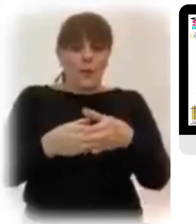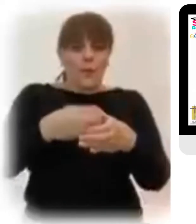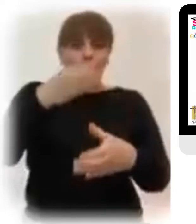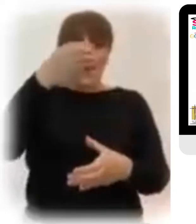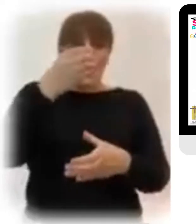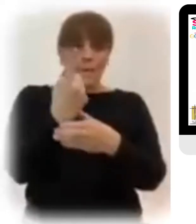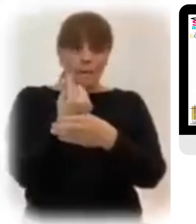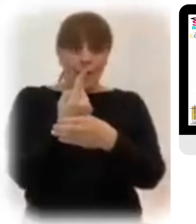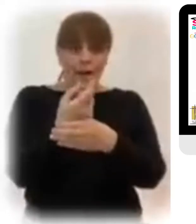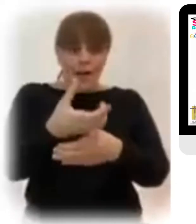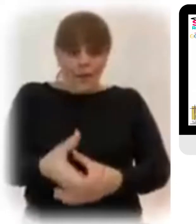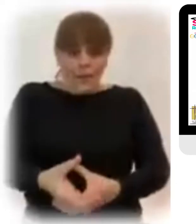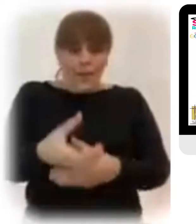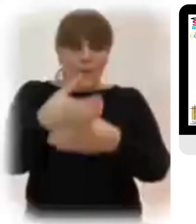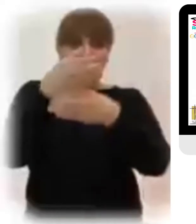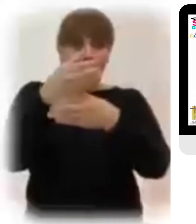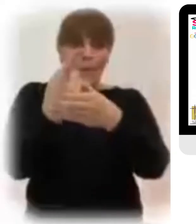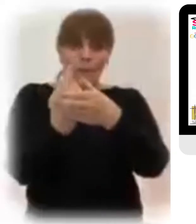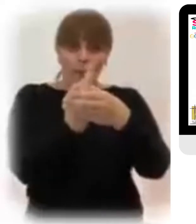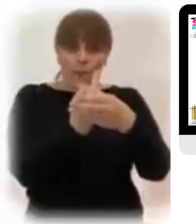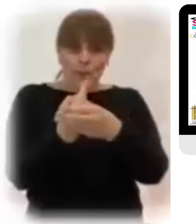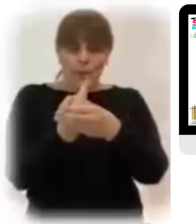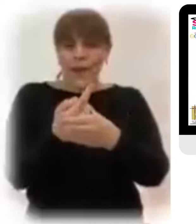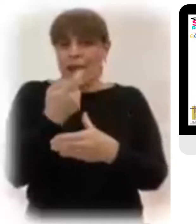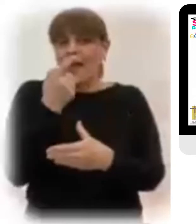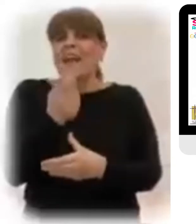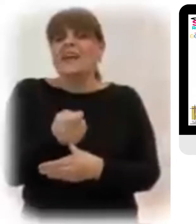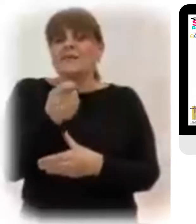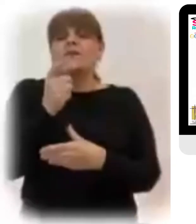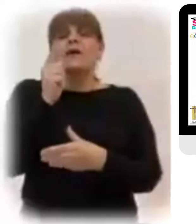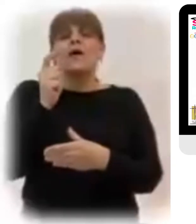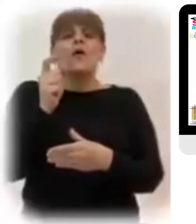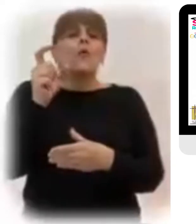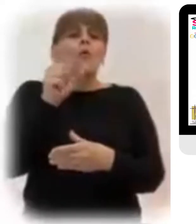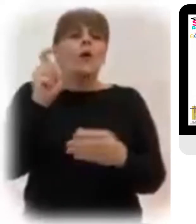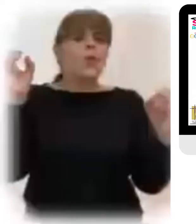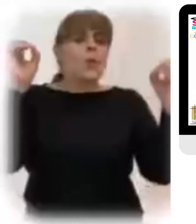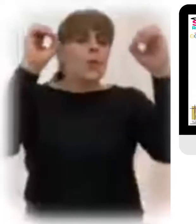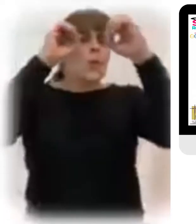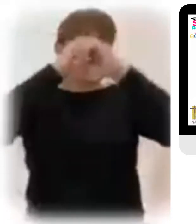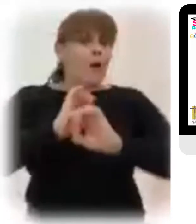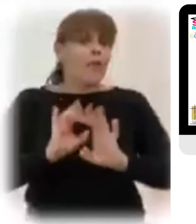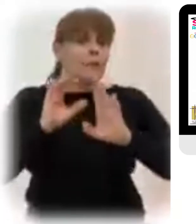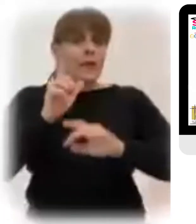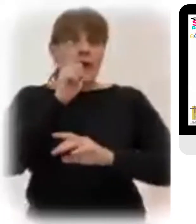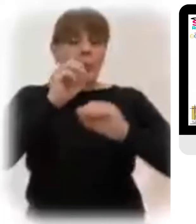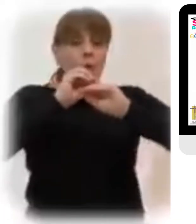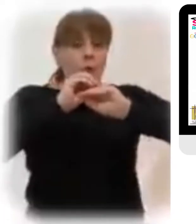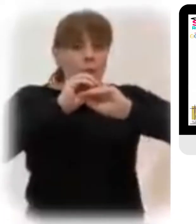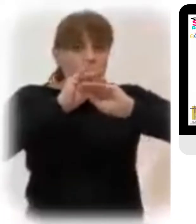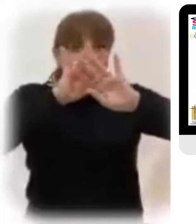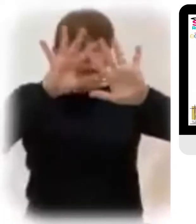¿Qué mejor señal Que iniciar con esta manifestación de luz Que rompe la oscuridad de la noche?